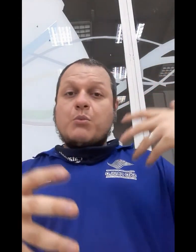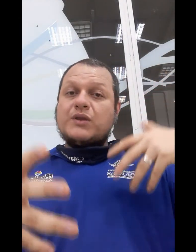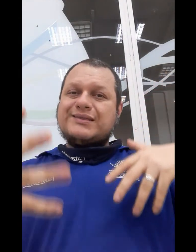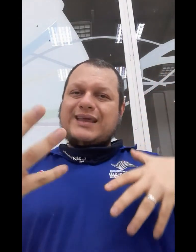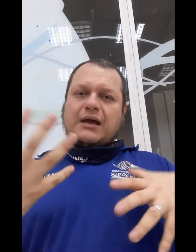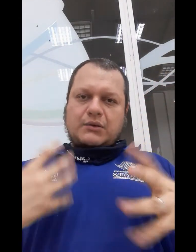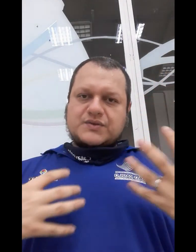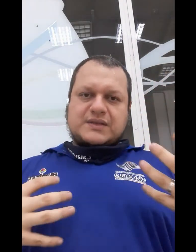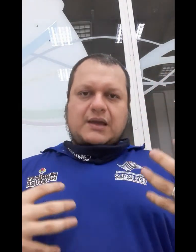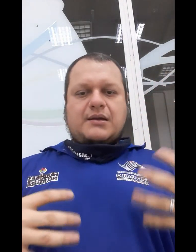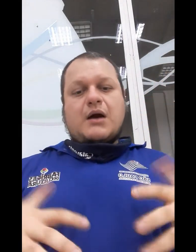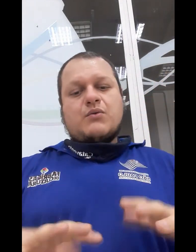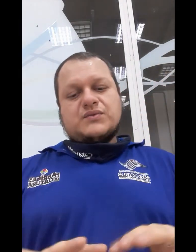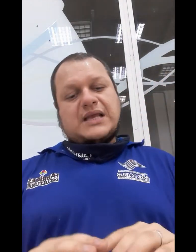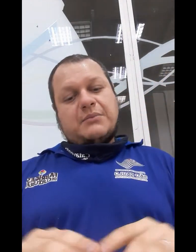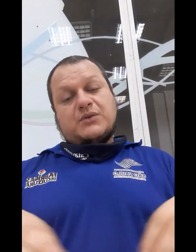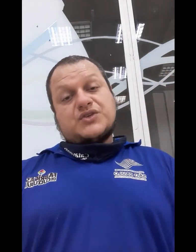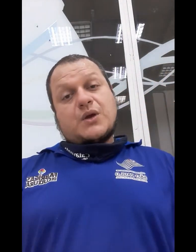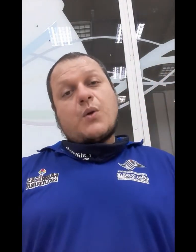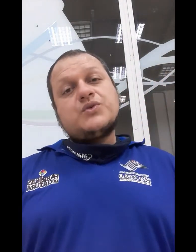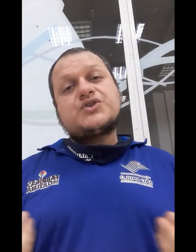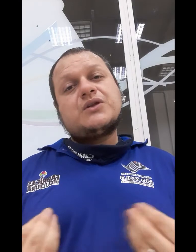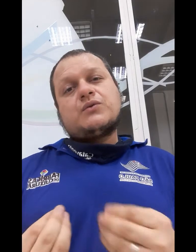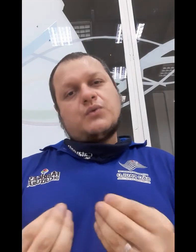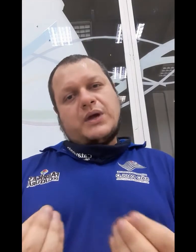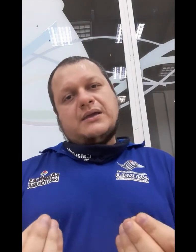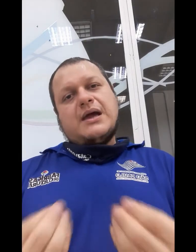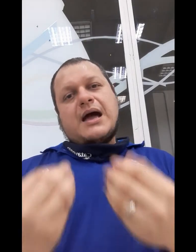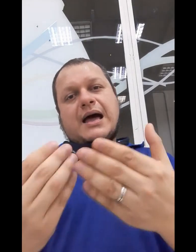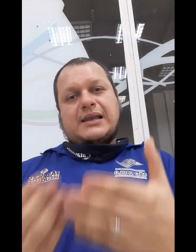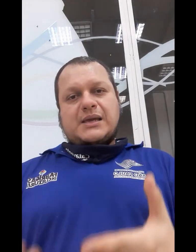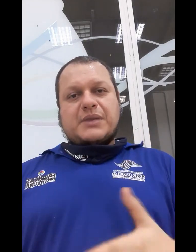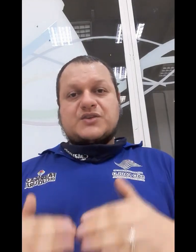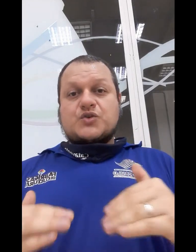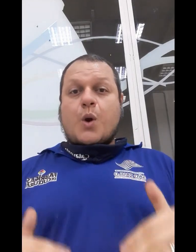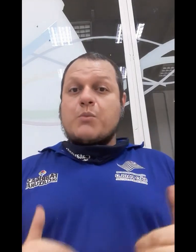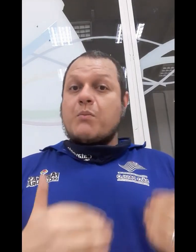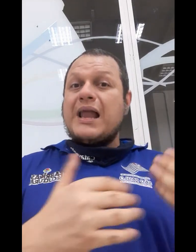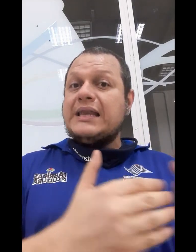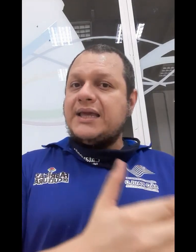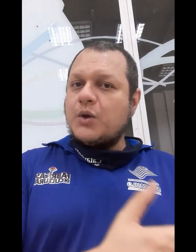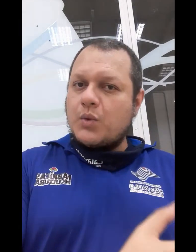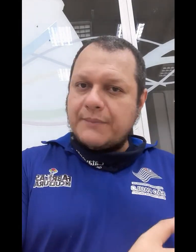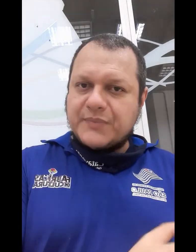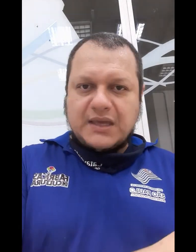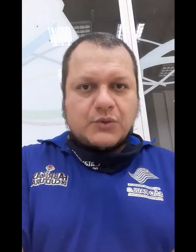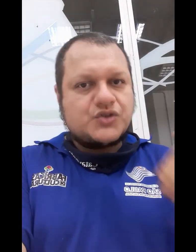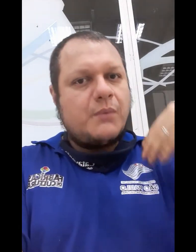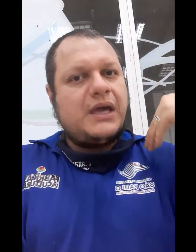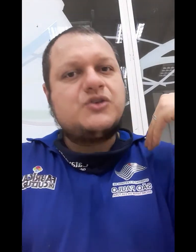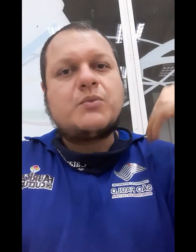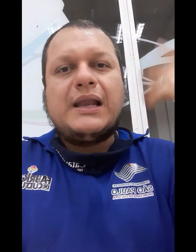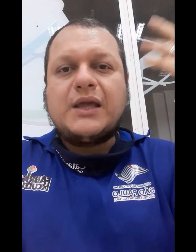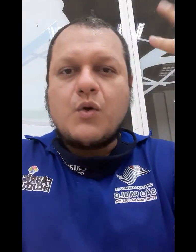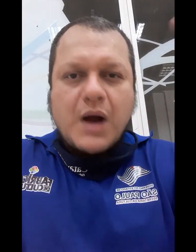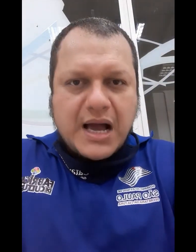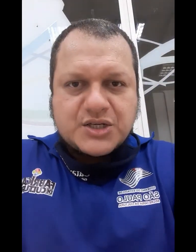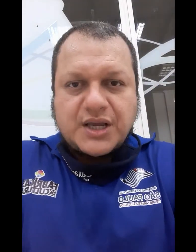modelos, né? Alguns elementos que constituem a Libras como uma língua e não somente uma linguagem,